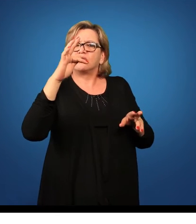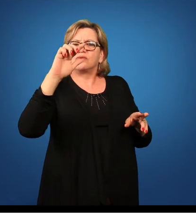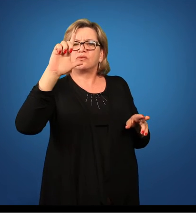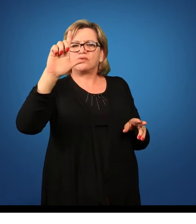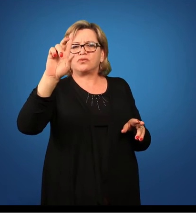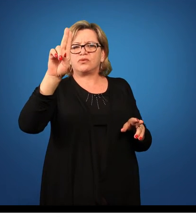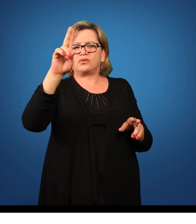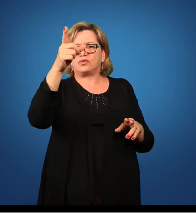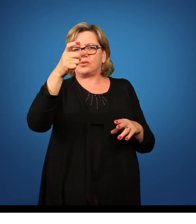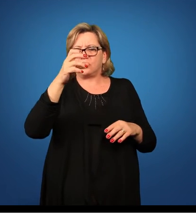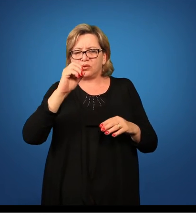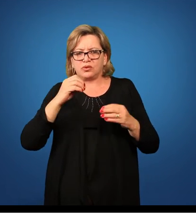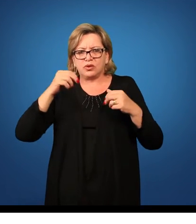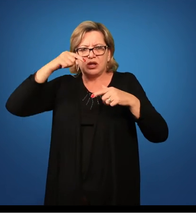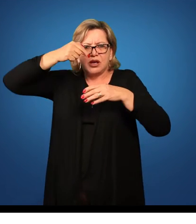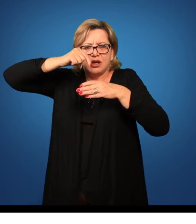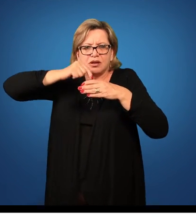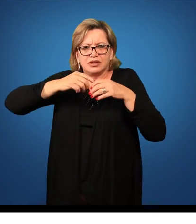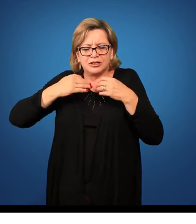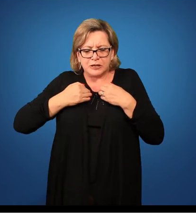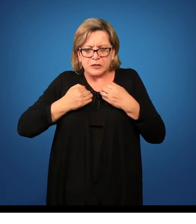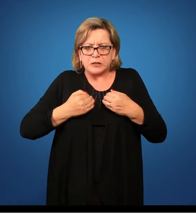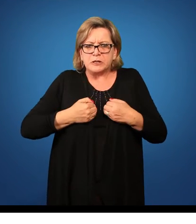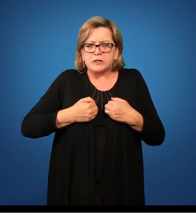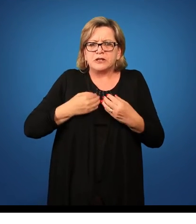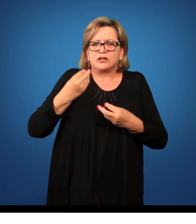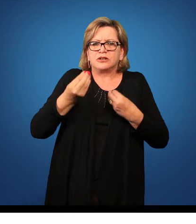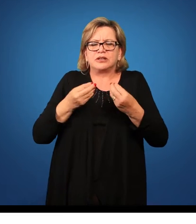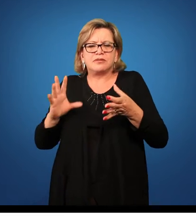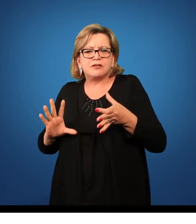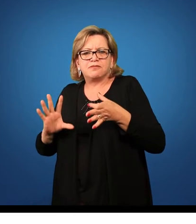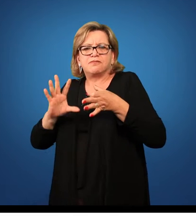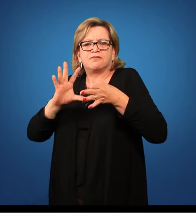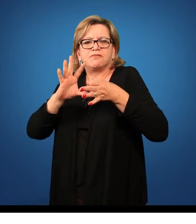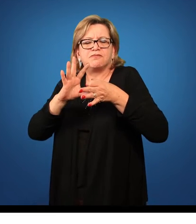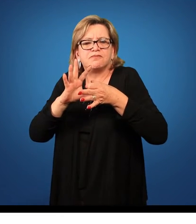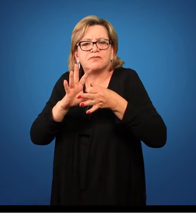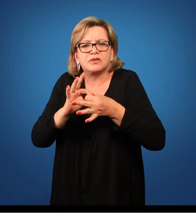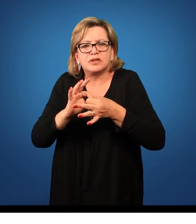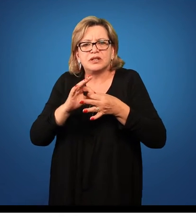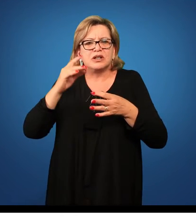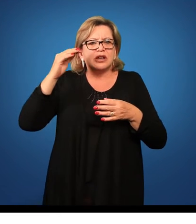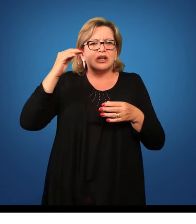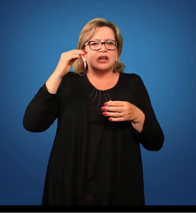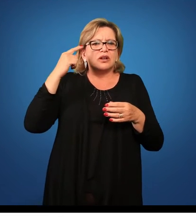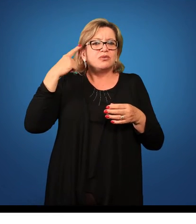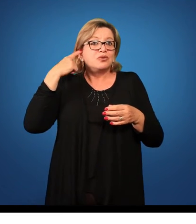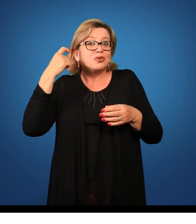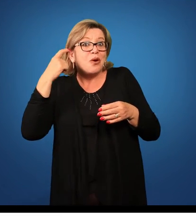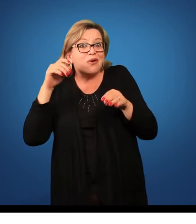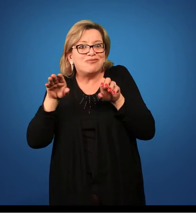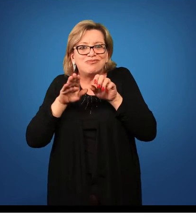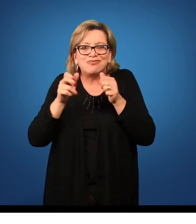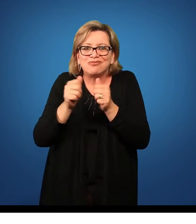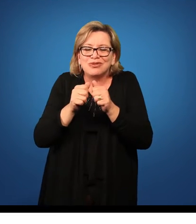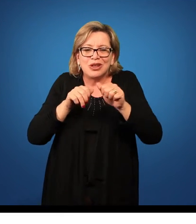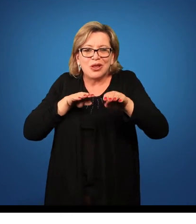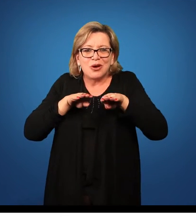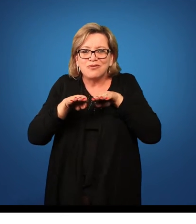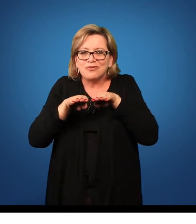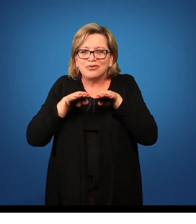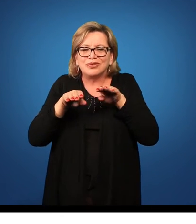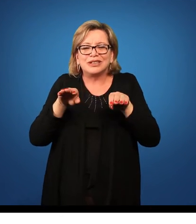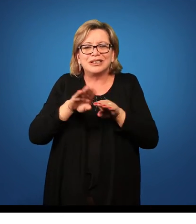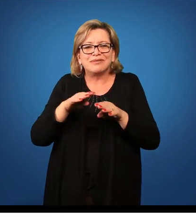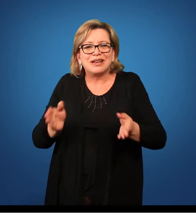toda essa noção de esquema corporal e integrar a relação entre som e movimento, estimular a